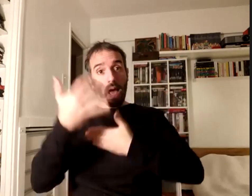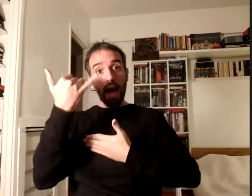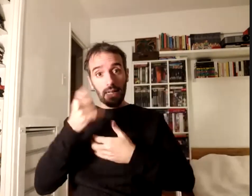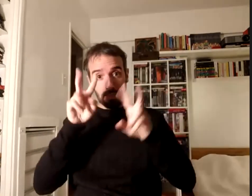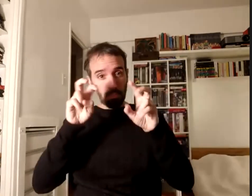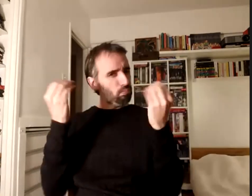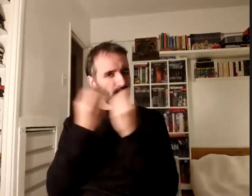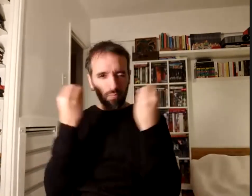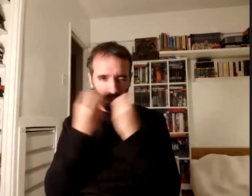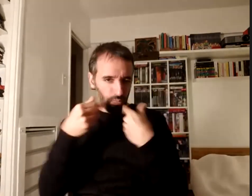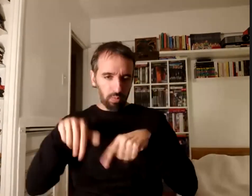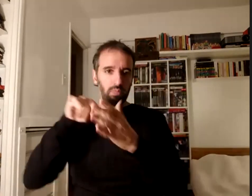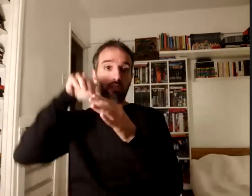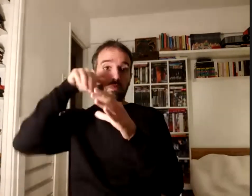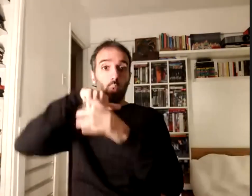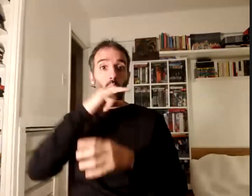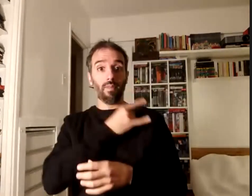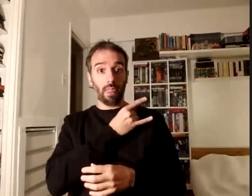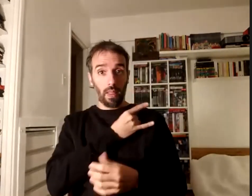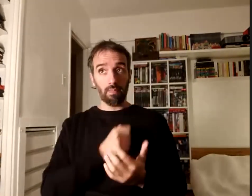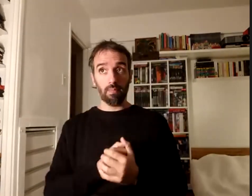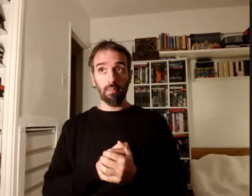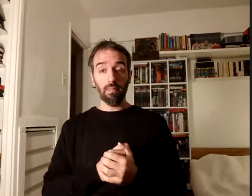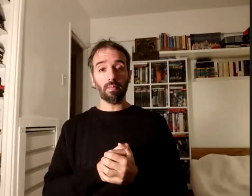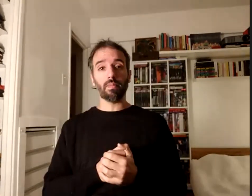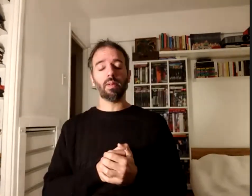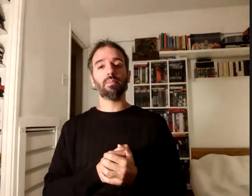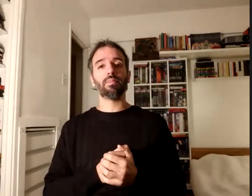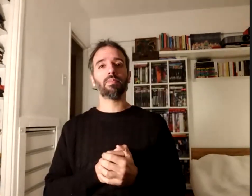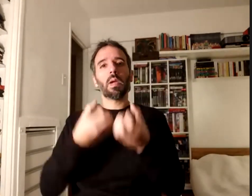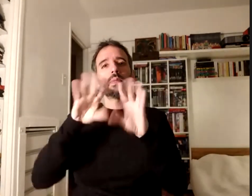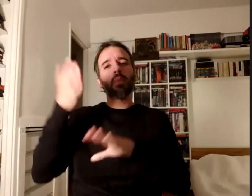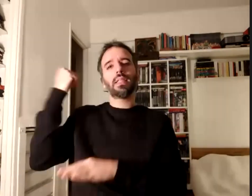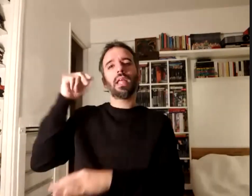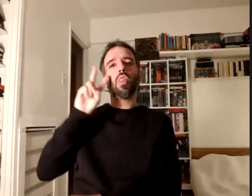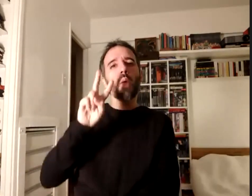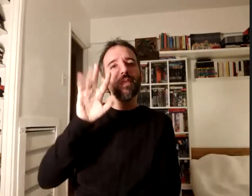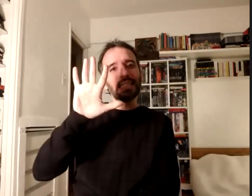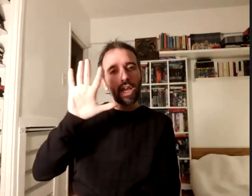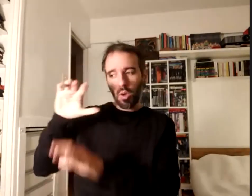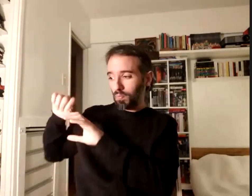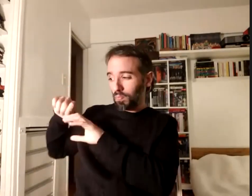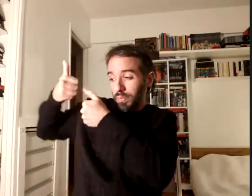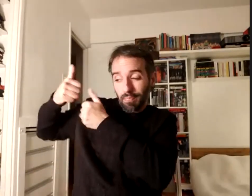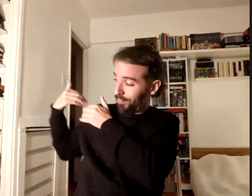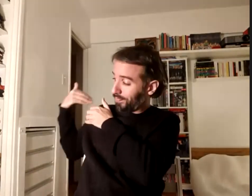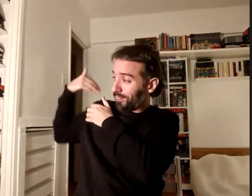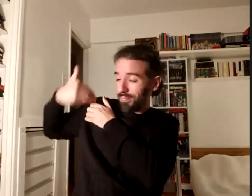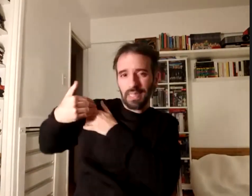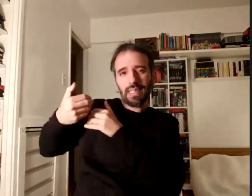universidad pero ubicamos en 2005 cuando tiene lugar el primer antecedente cercano de un dispositivo